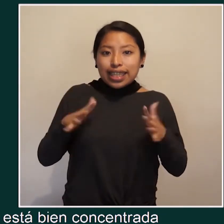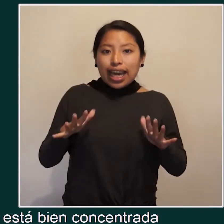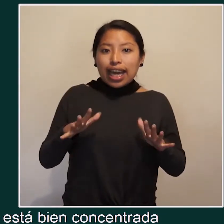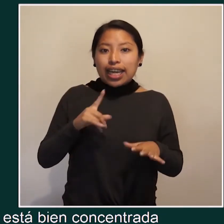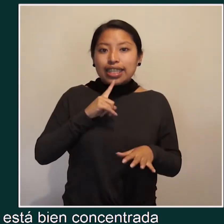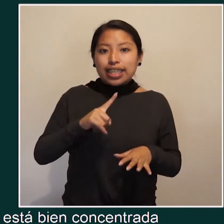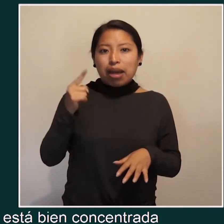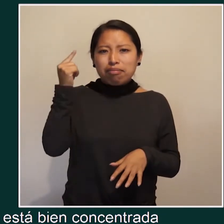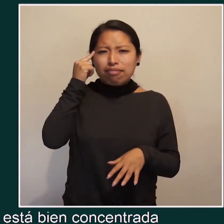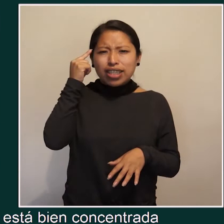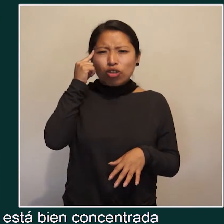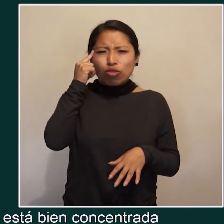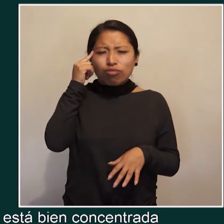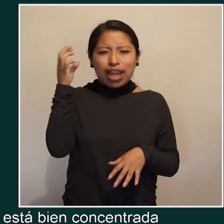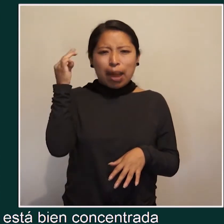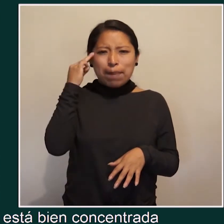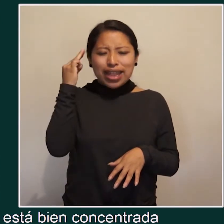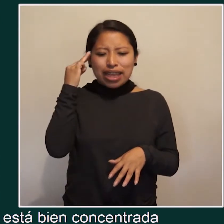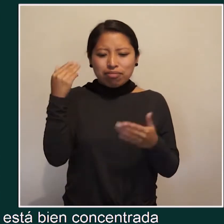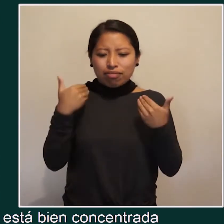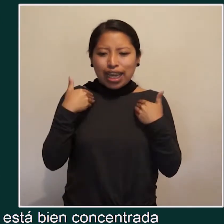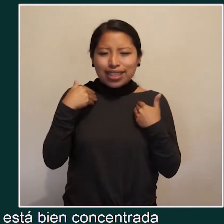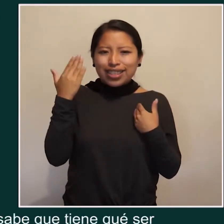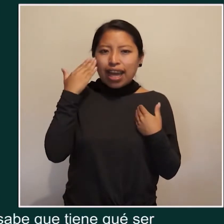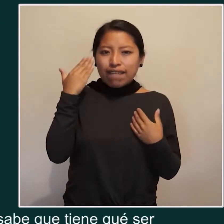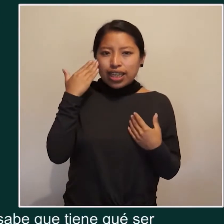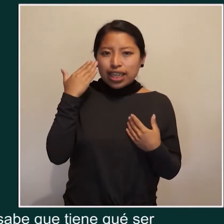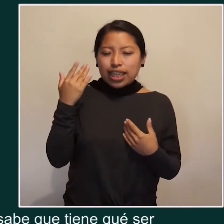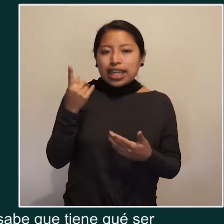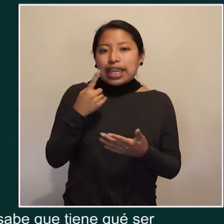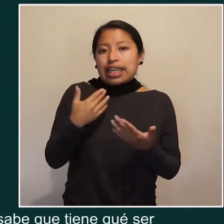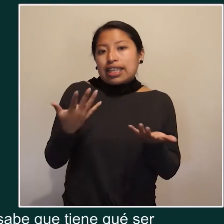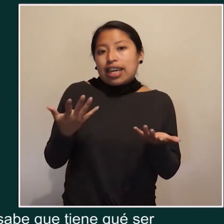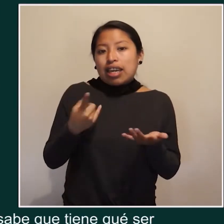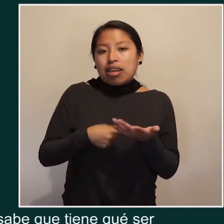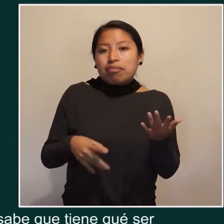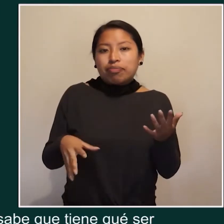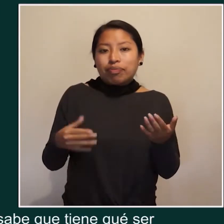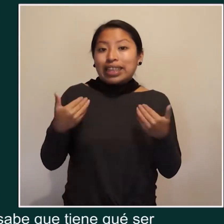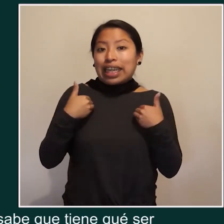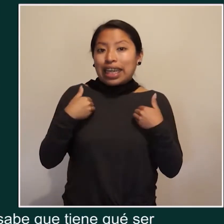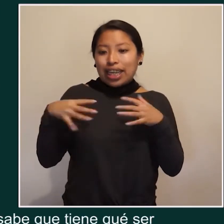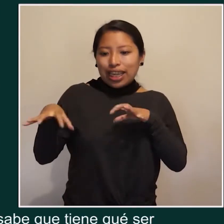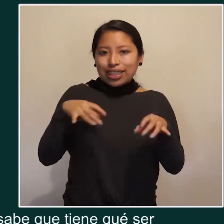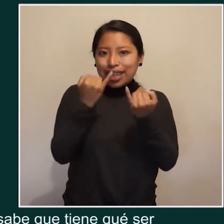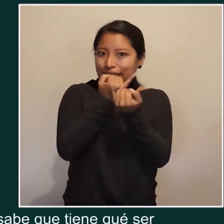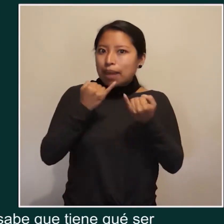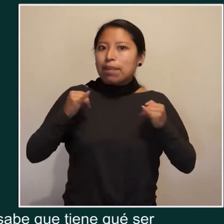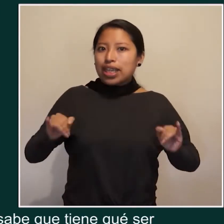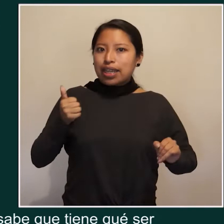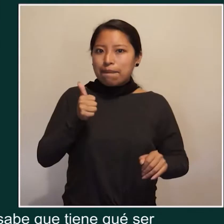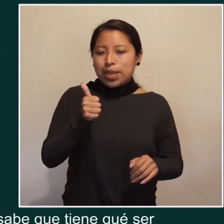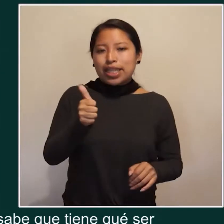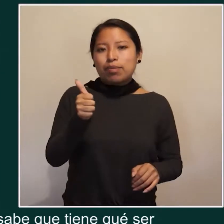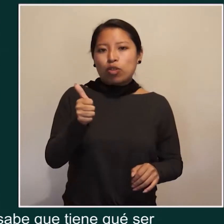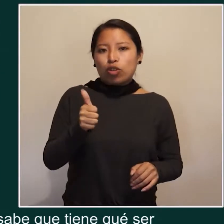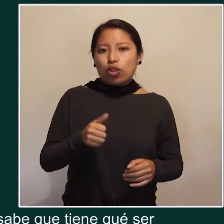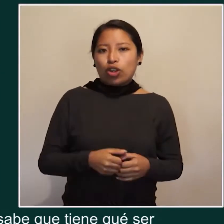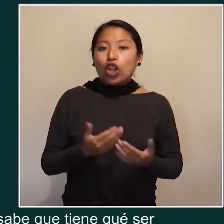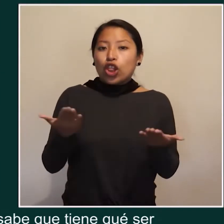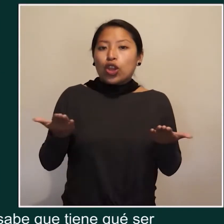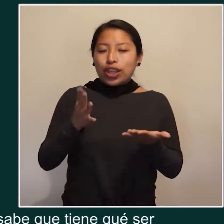concentrada en la cabeza o en la conciencia, en donde ya sabe que tiene que ser independiente por sí mismo,